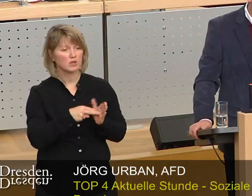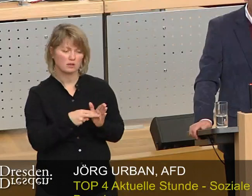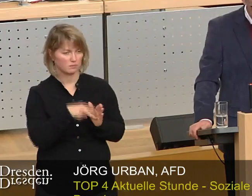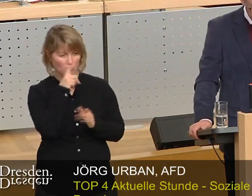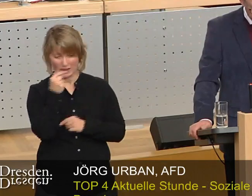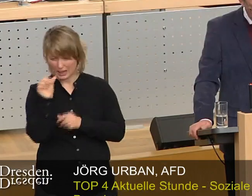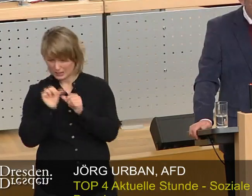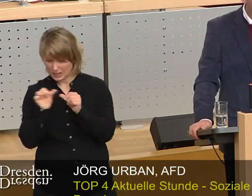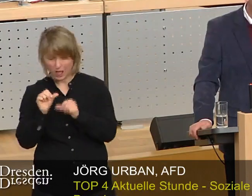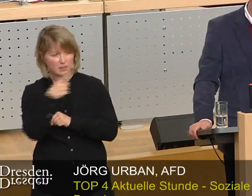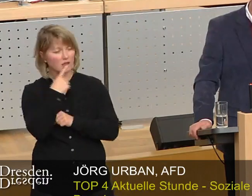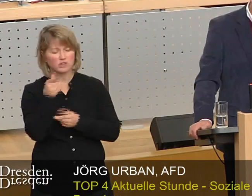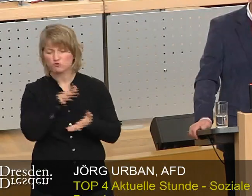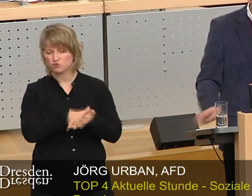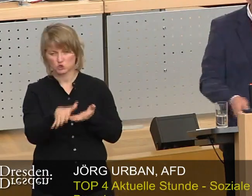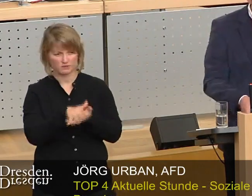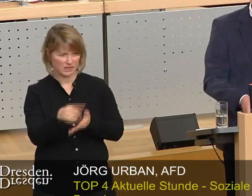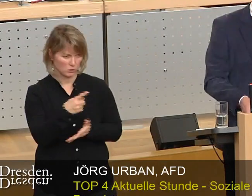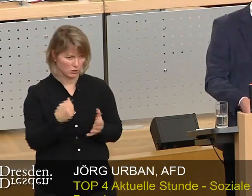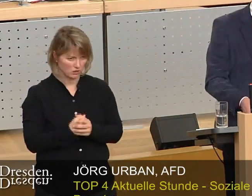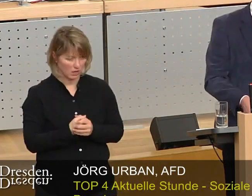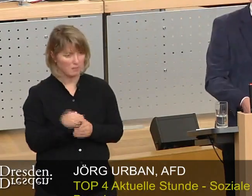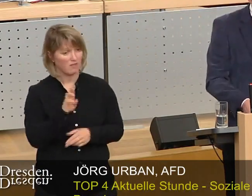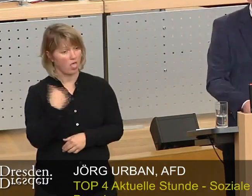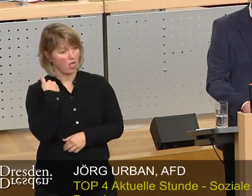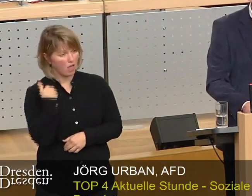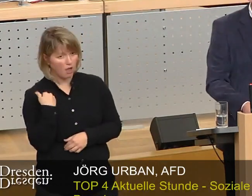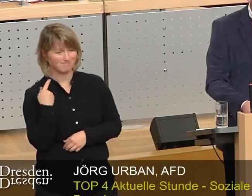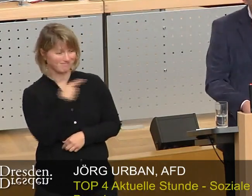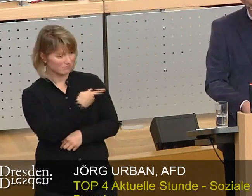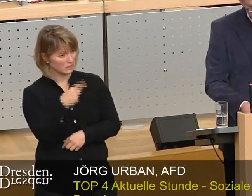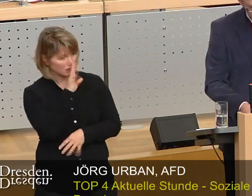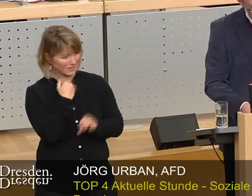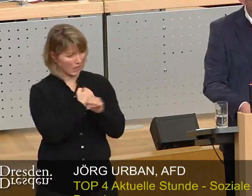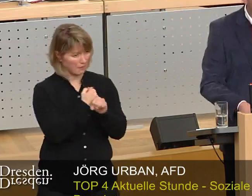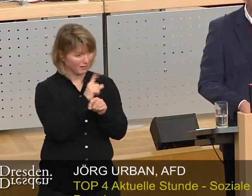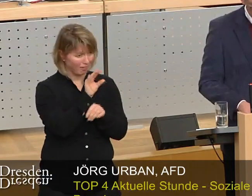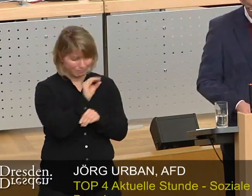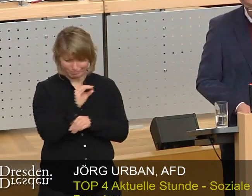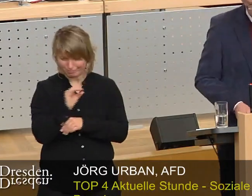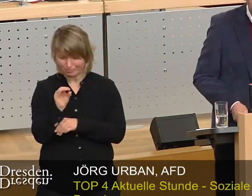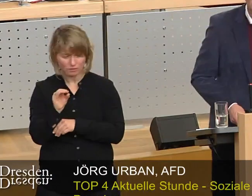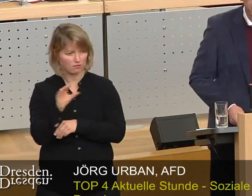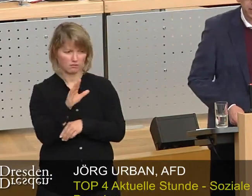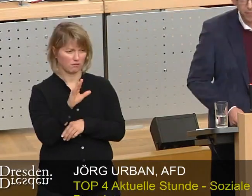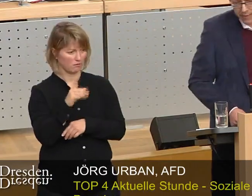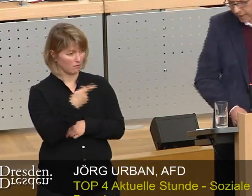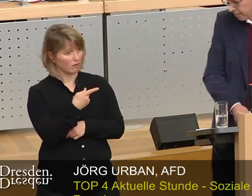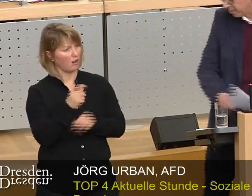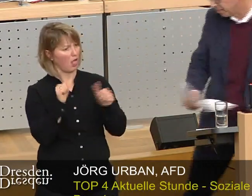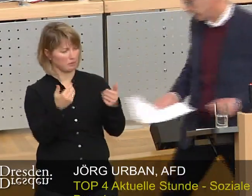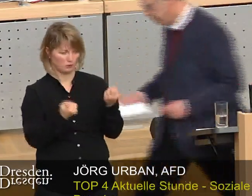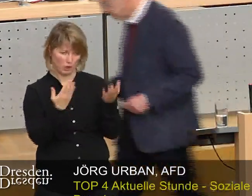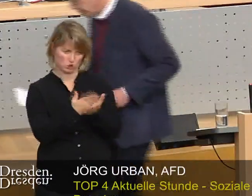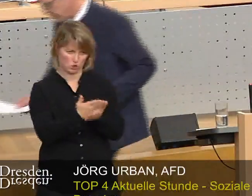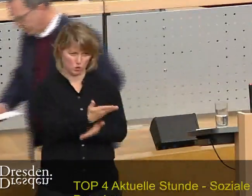knappen Ressource Geld zulasten derjenigen, die dieses Geld erarbeiten und oftmals ebenfalls nicht auf Rosen gebettet sind. Vielen